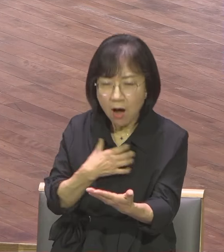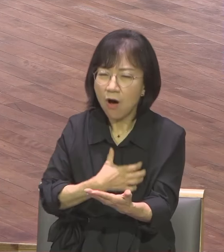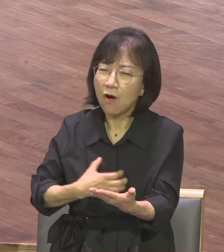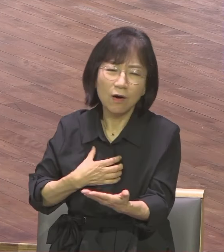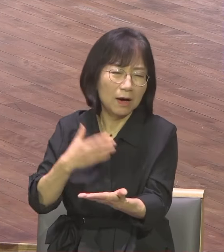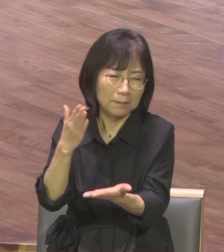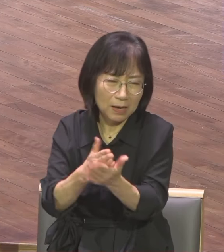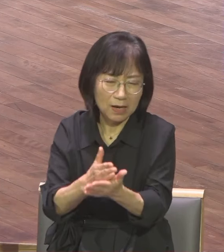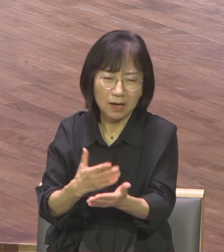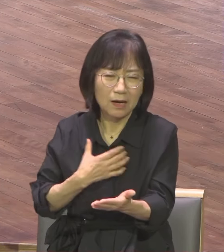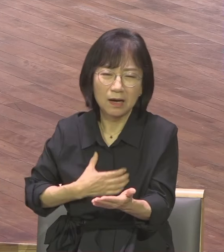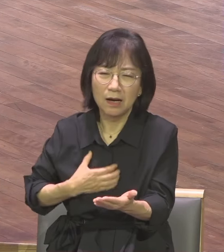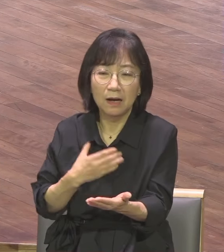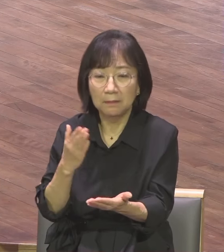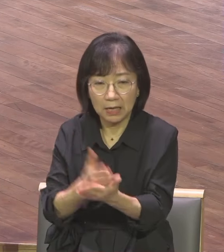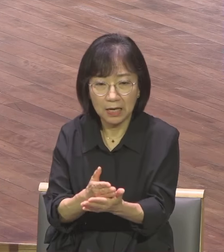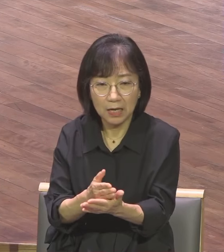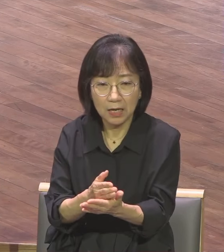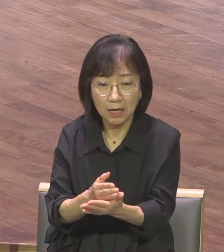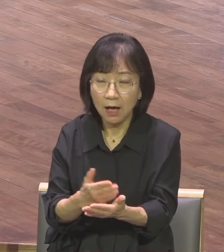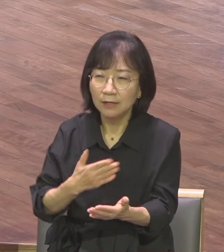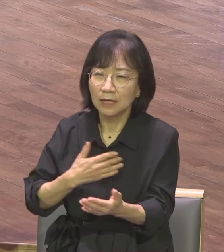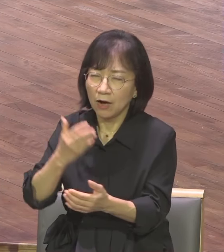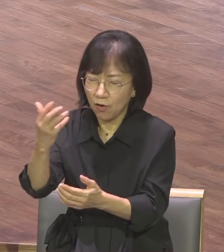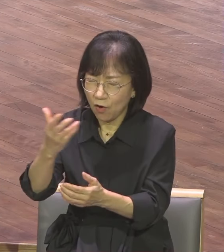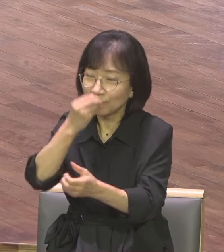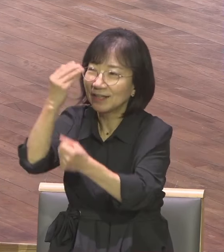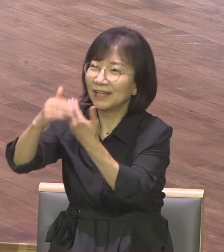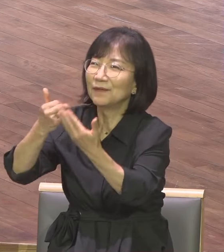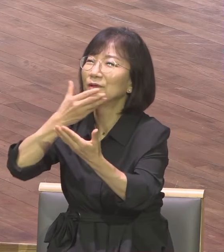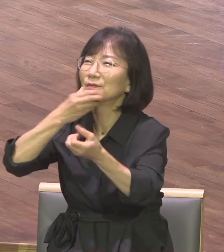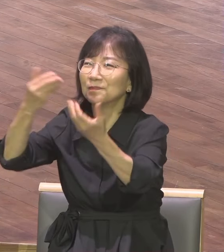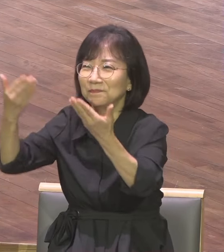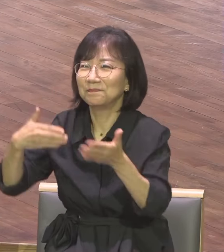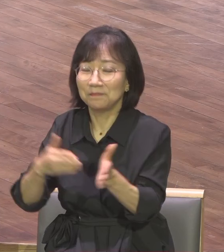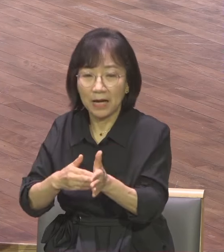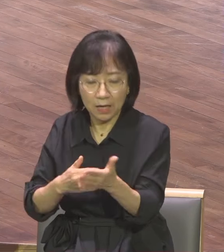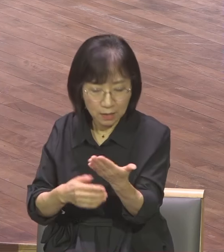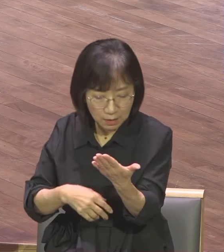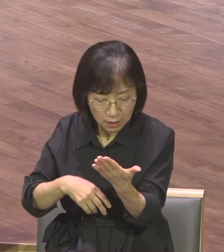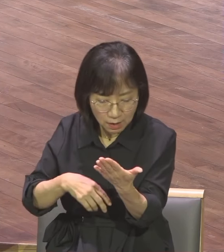나는 정말 신령한 축복을 받은 사람이다 나는 정말 복 받은 사람이다